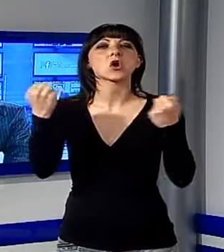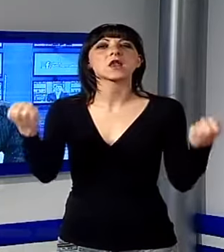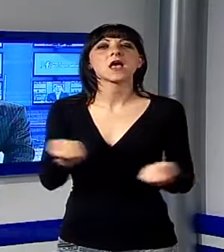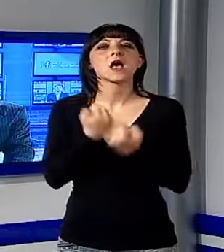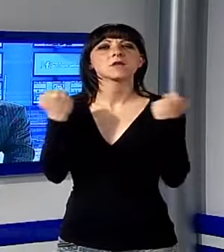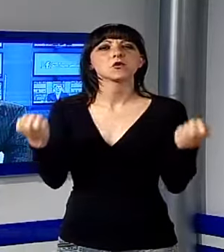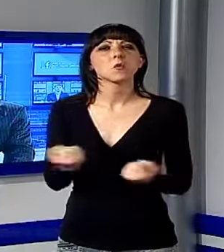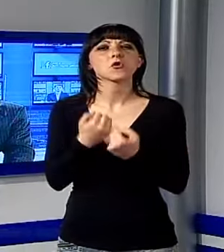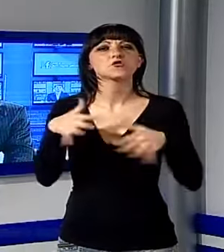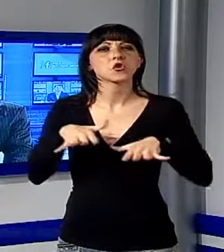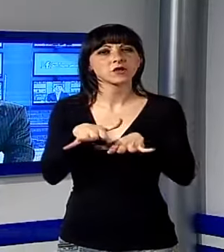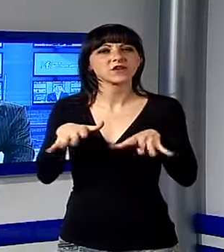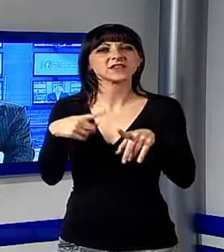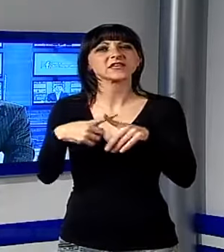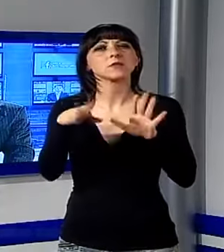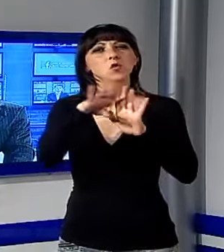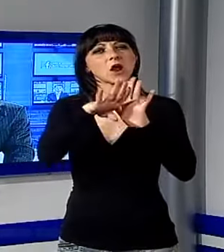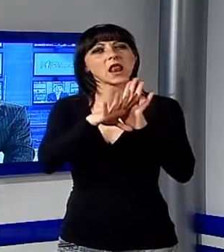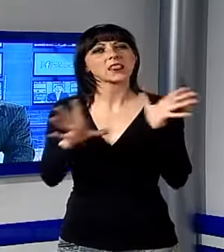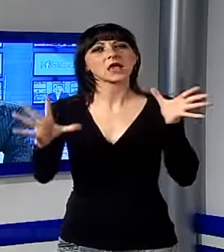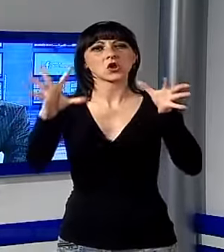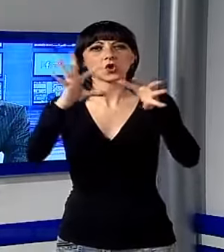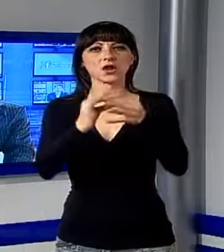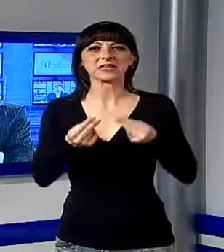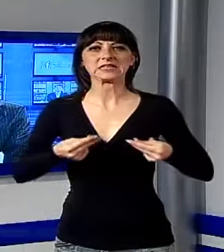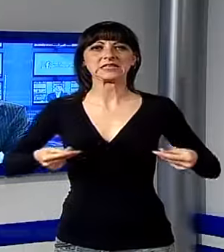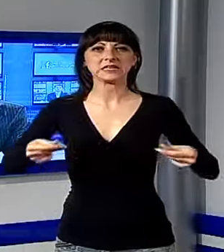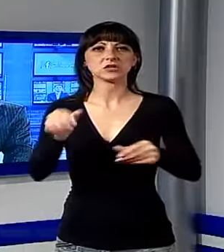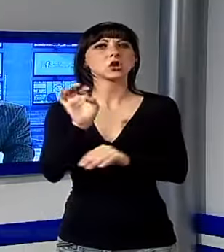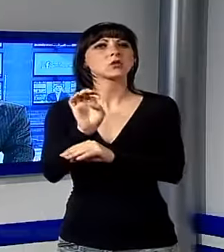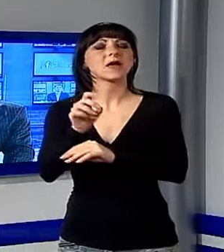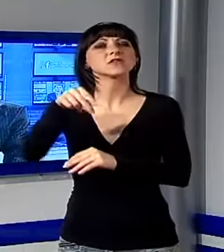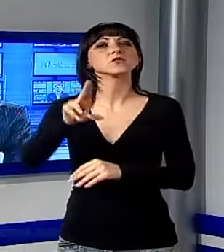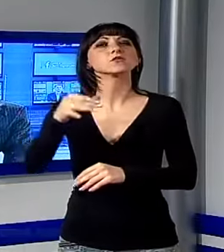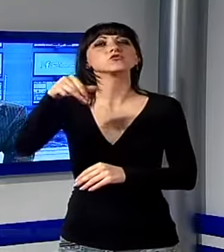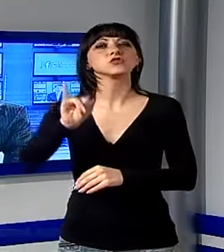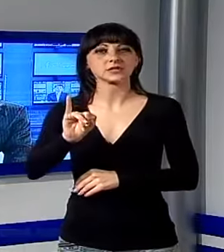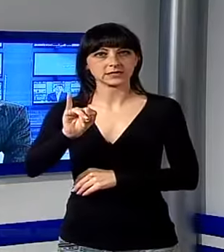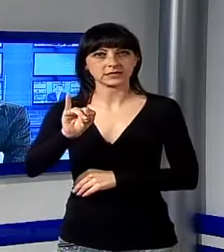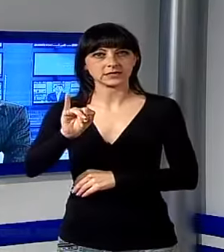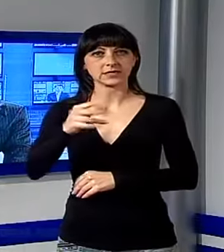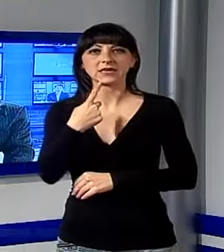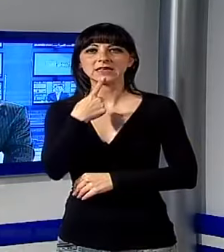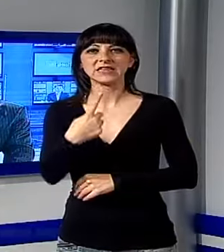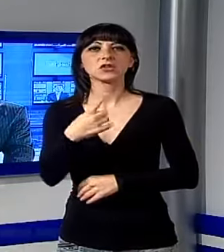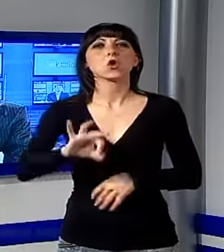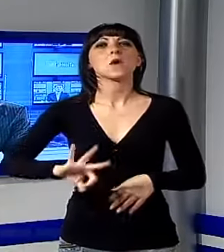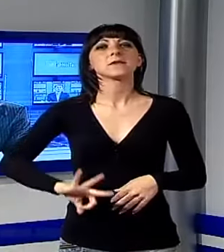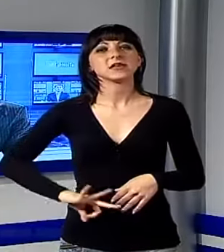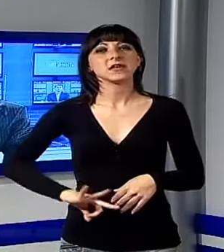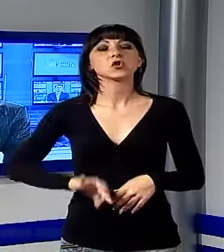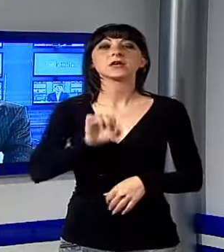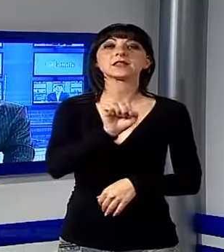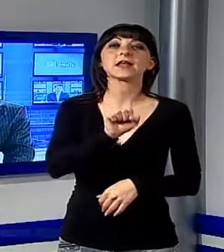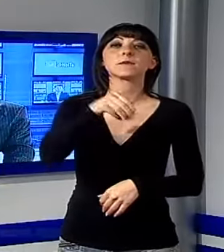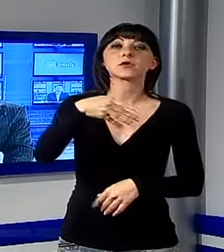lancio di un calendario legato ai territori del maestro. Lo hanno affermato i senatori del PD, Andrea Marcucci e